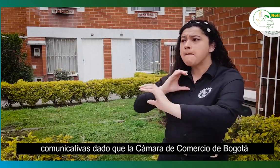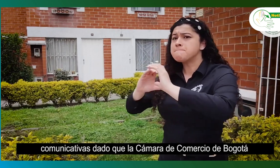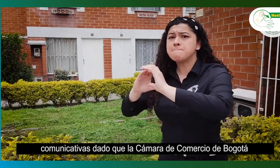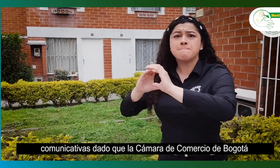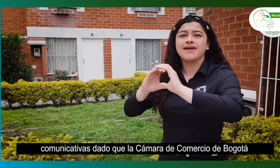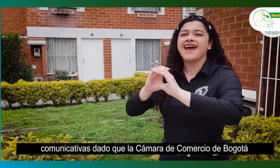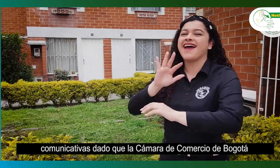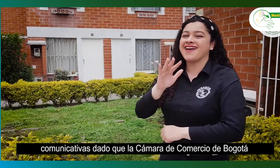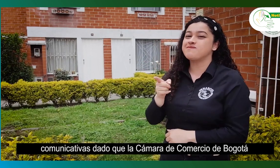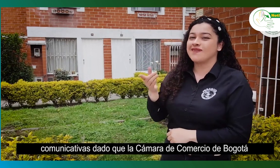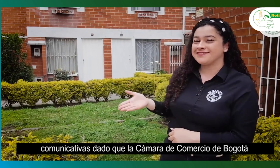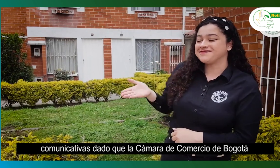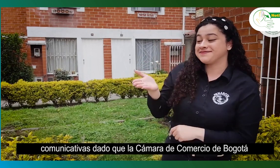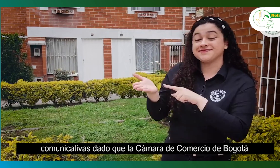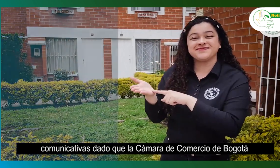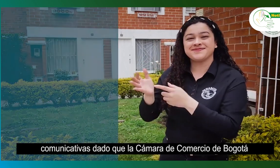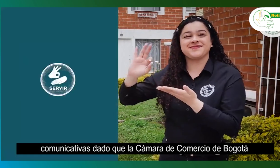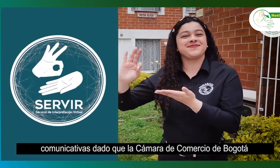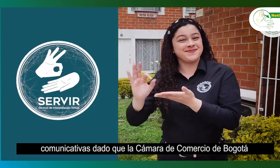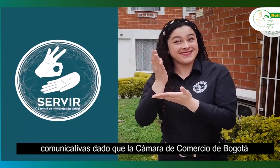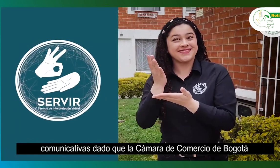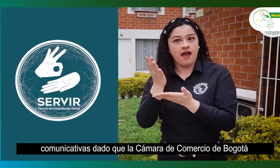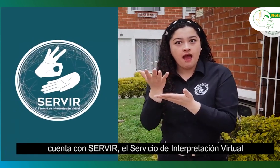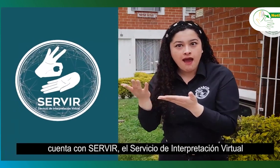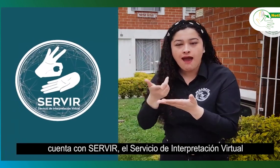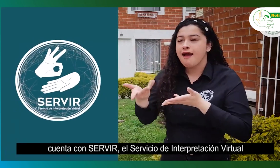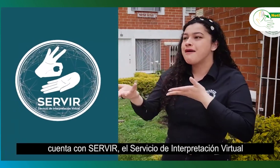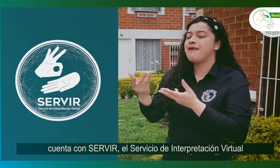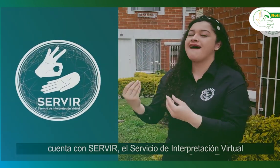dado que la Cámara de Comercio de Bogotá cuenta con SERVIR.